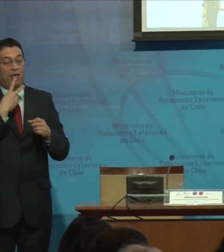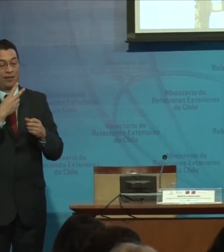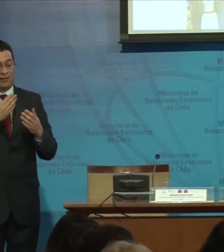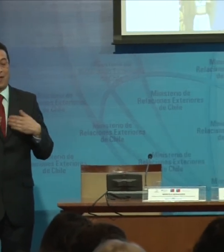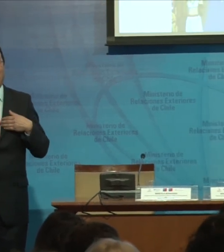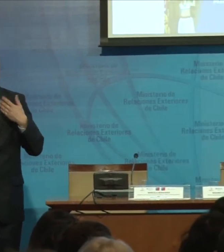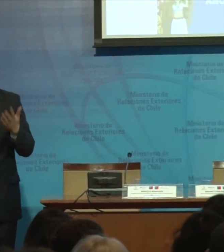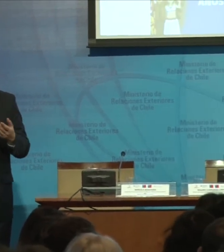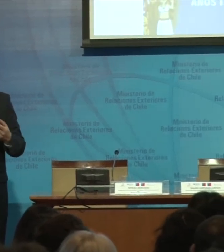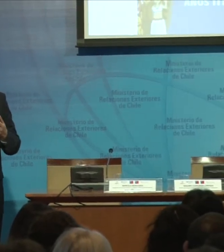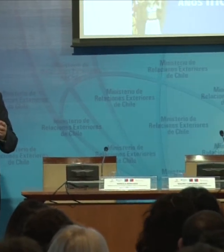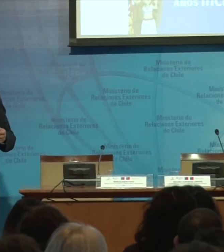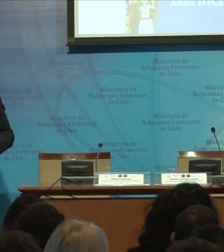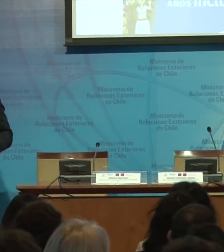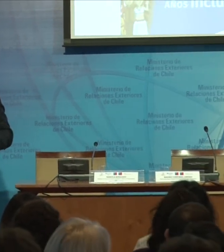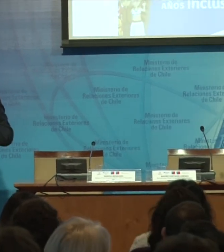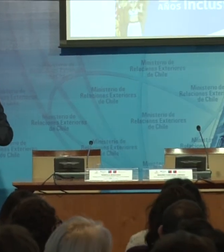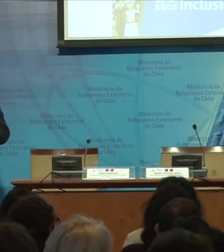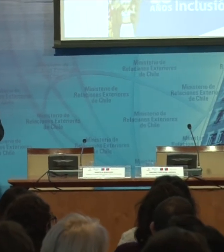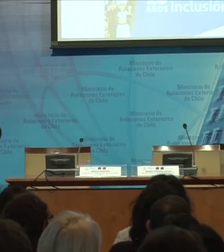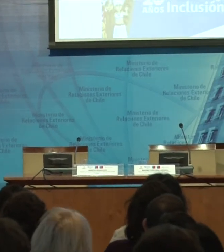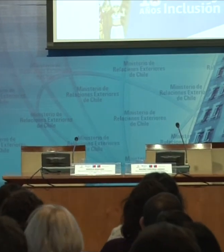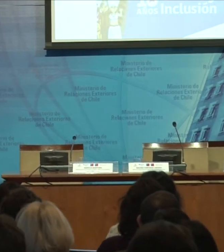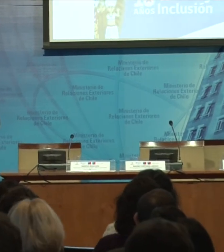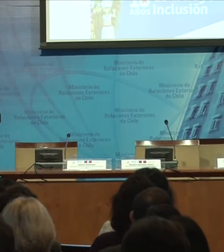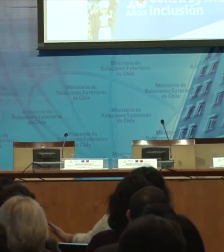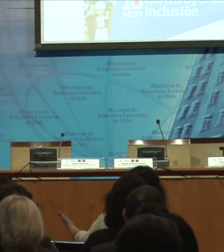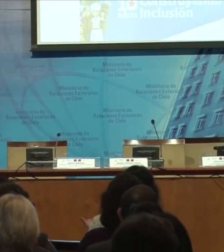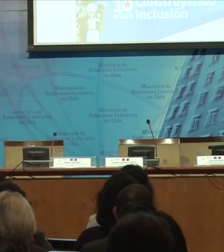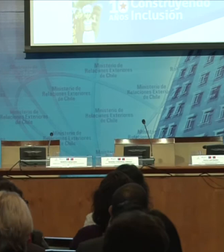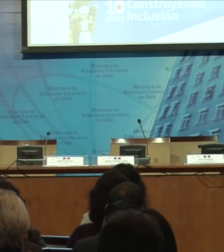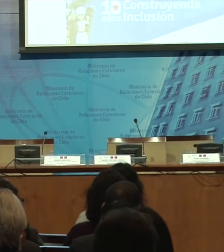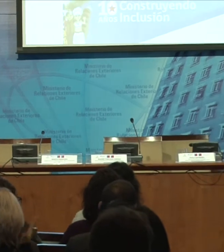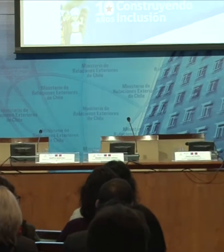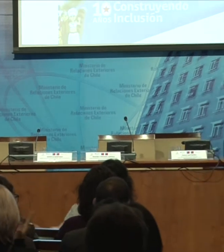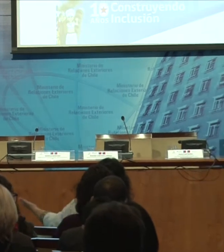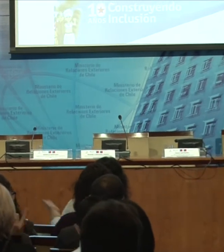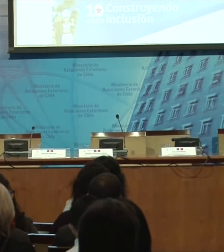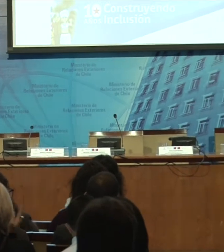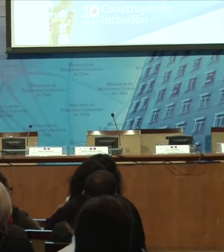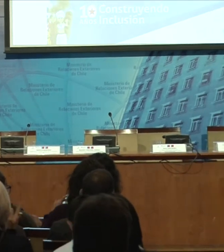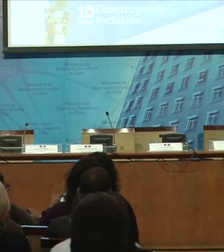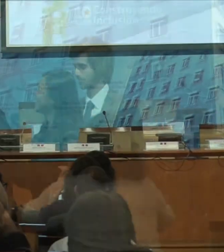entrega de este premio. Y yo les pediría un gran aplauso a María Soledad.